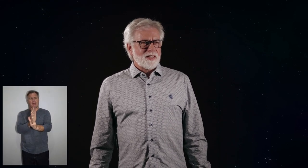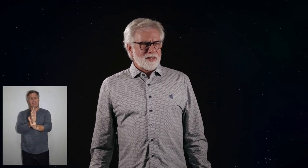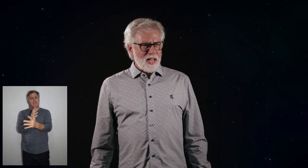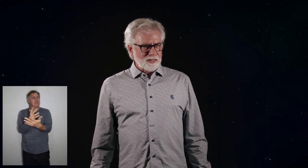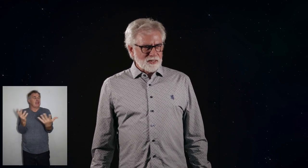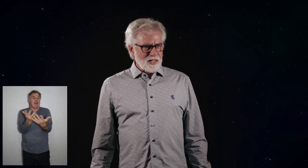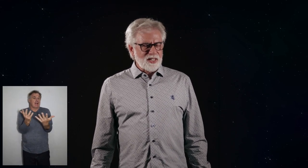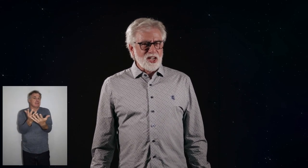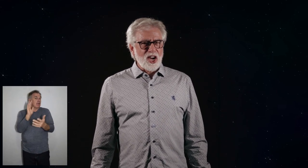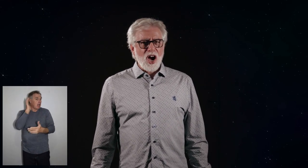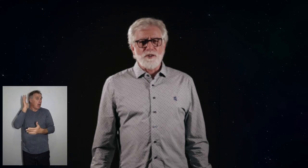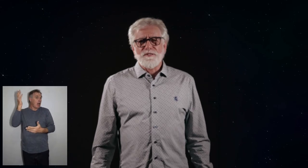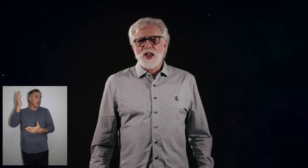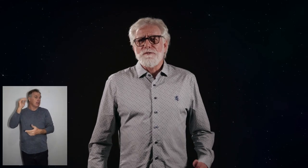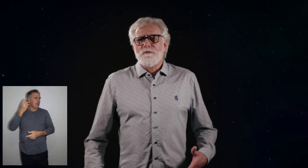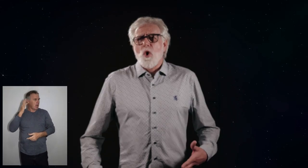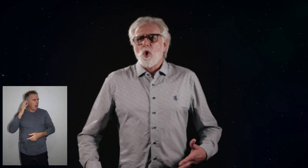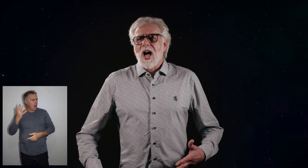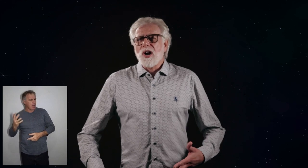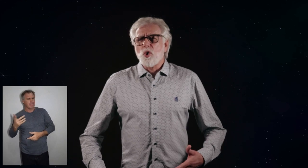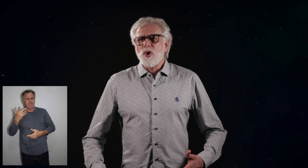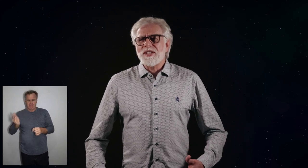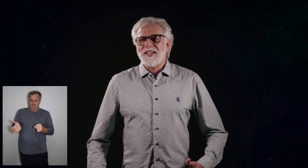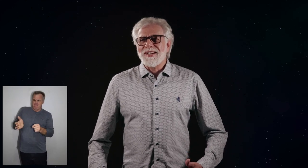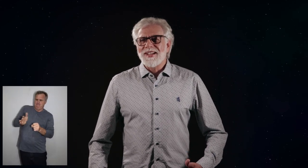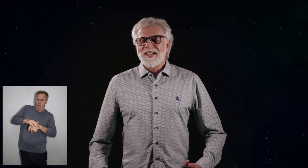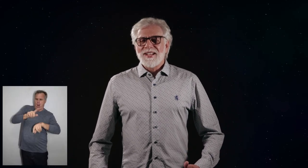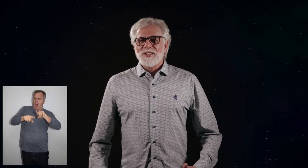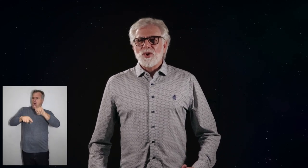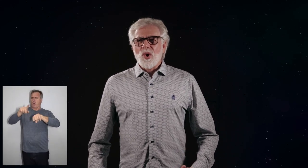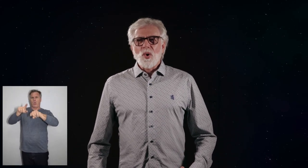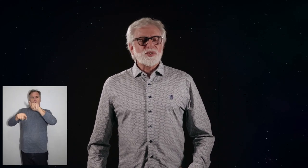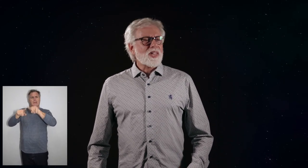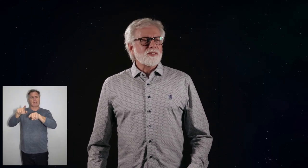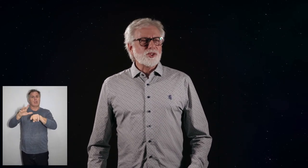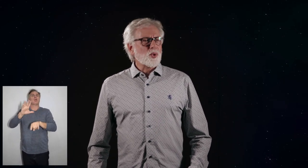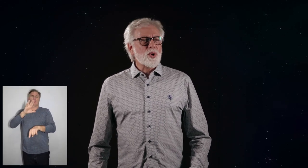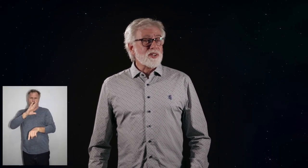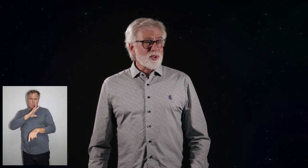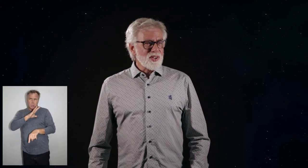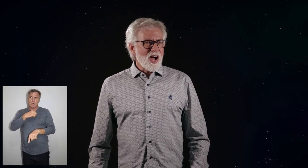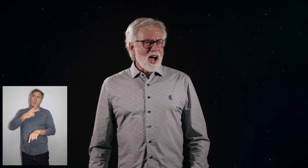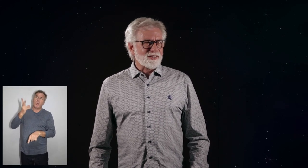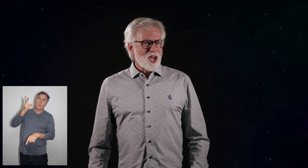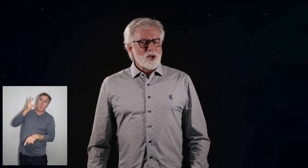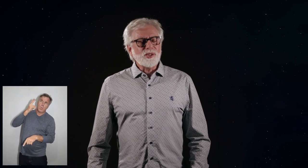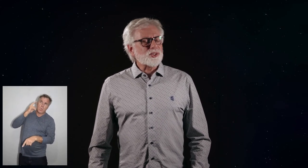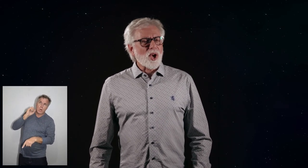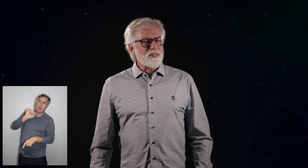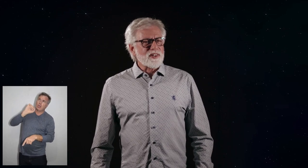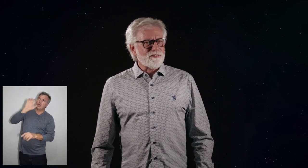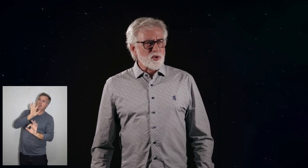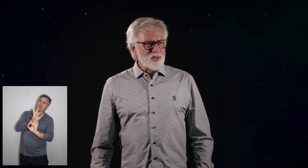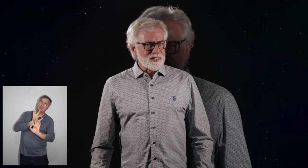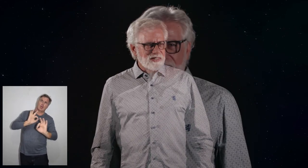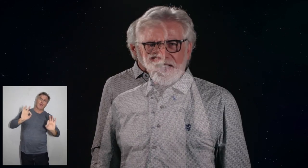Nergens klink die klank van vol akkoorde. Nogthans hoor ek uw hart, uw